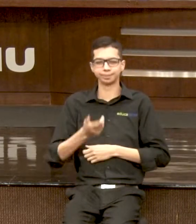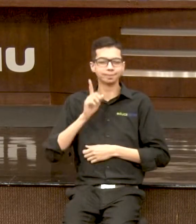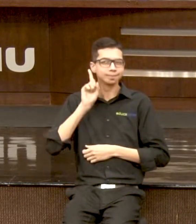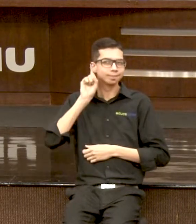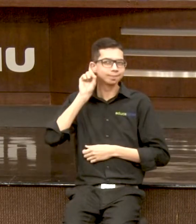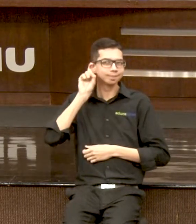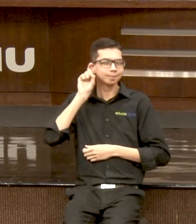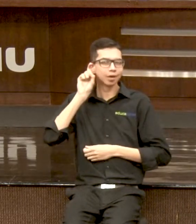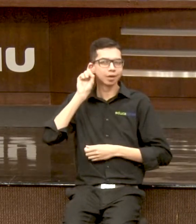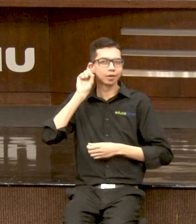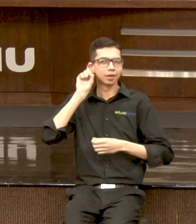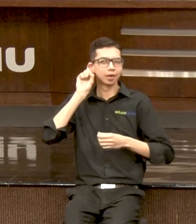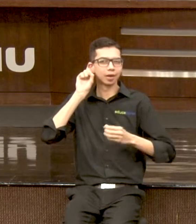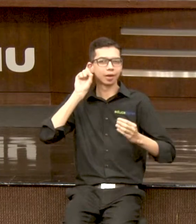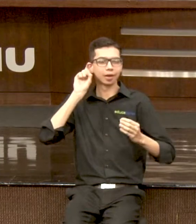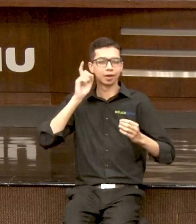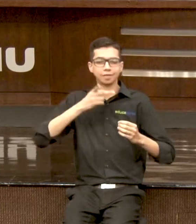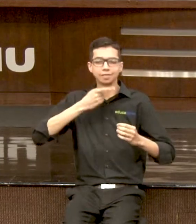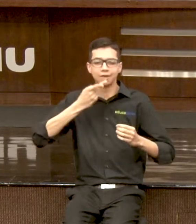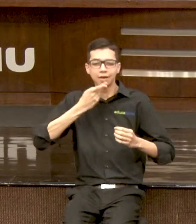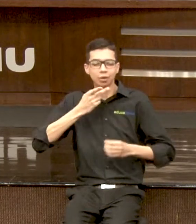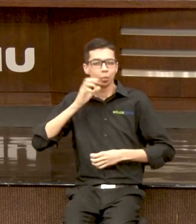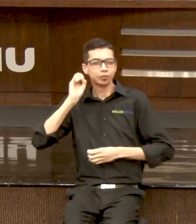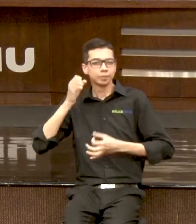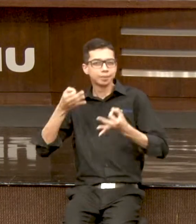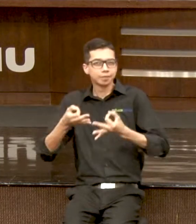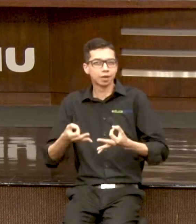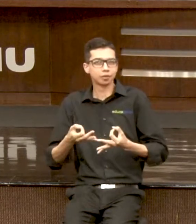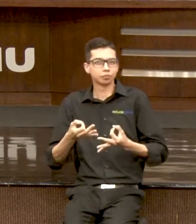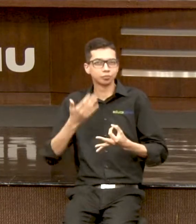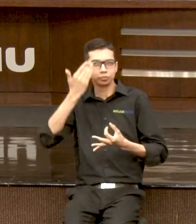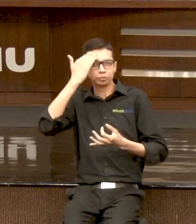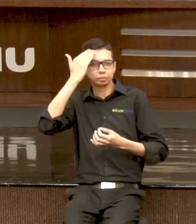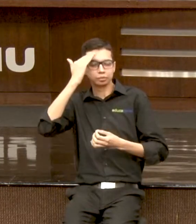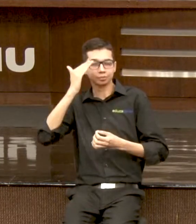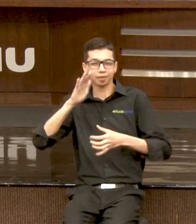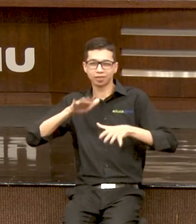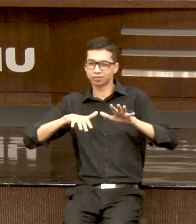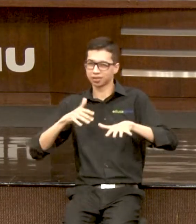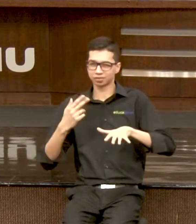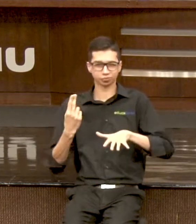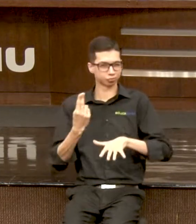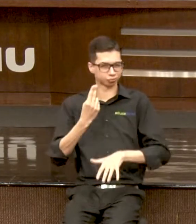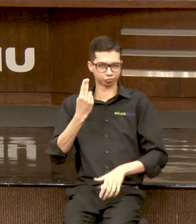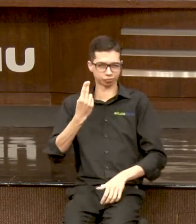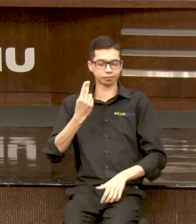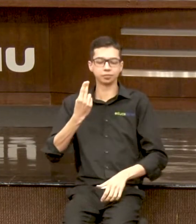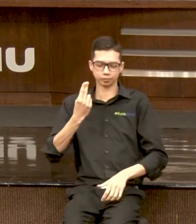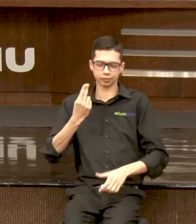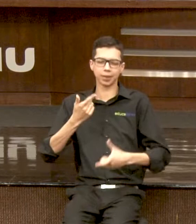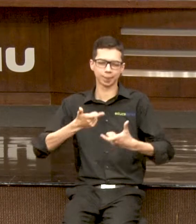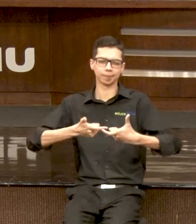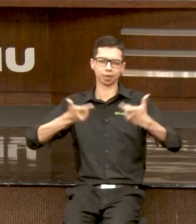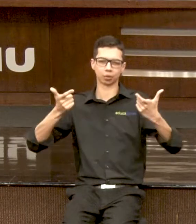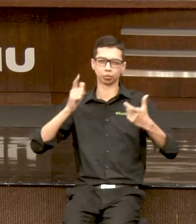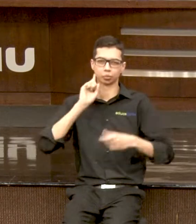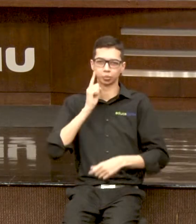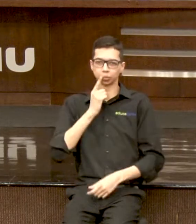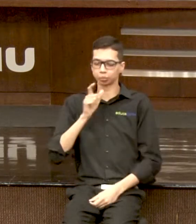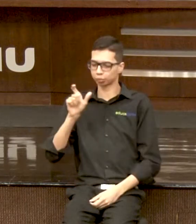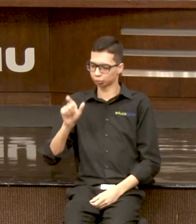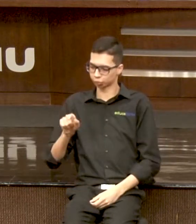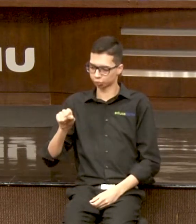Nesses casos, a grande maioria dos surdos profundos são usuários da língua de sinais. A gente tem